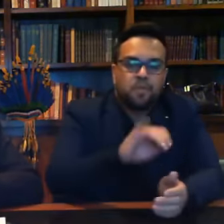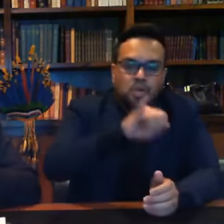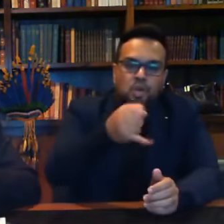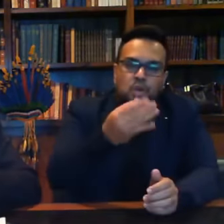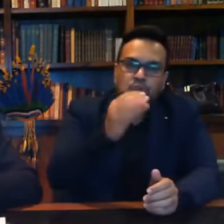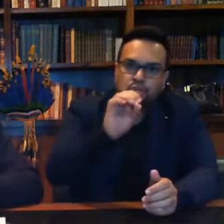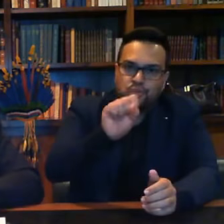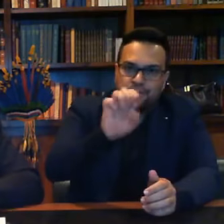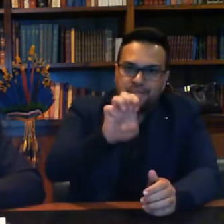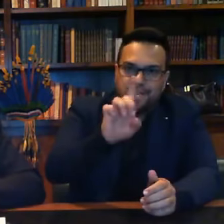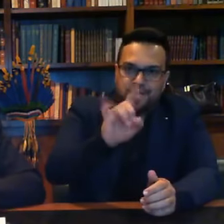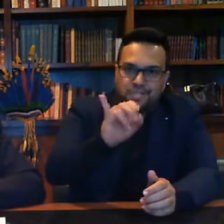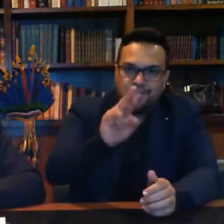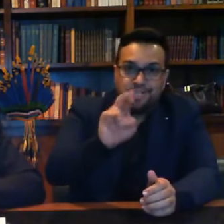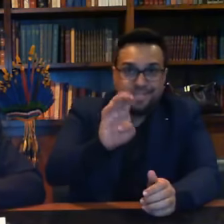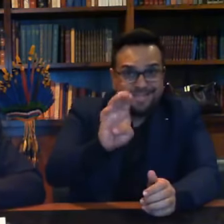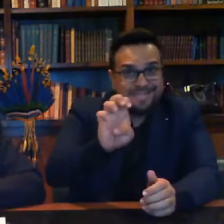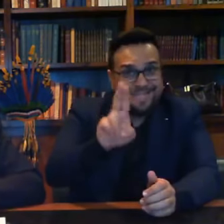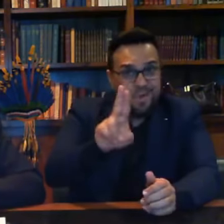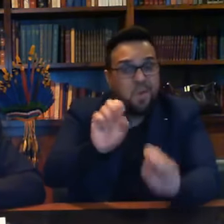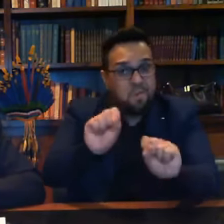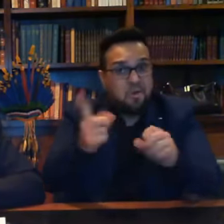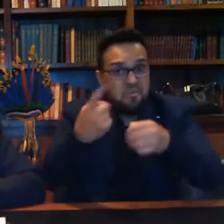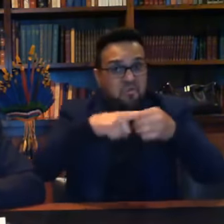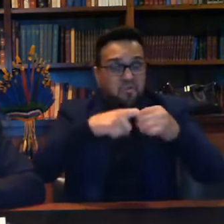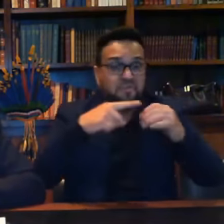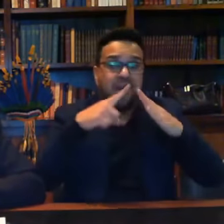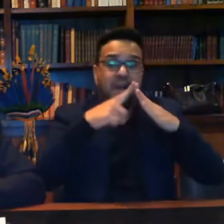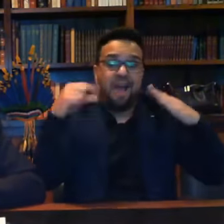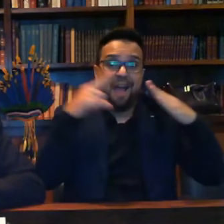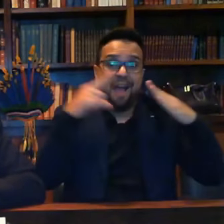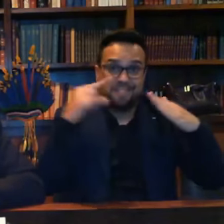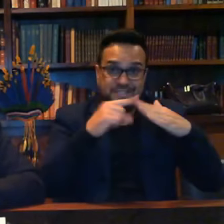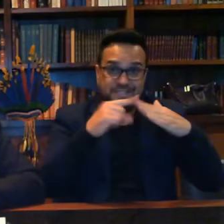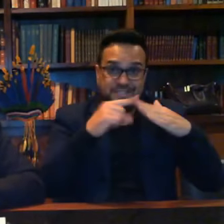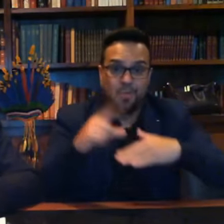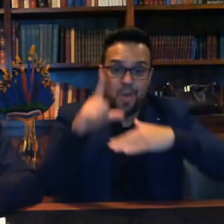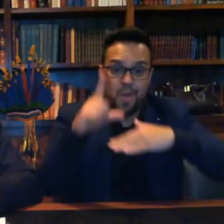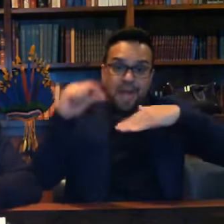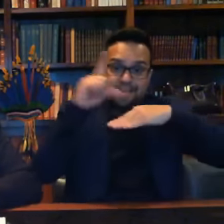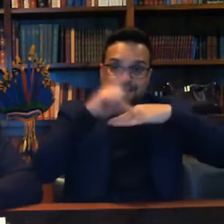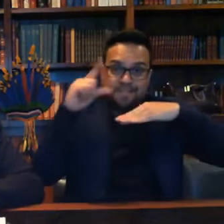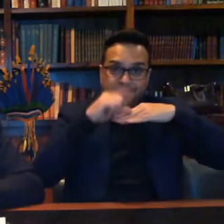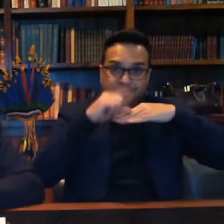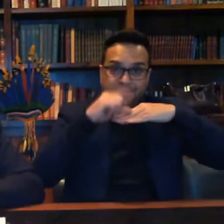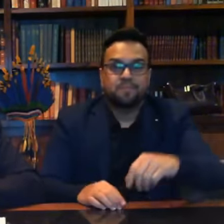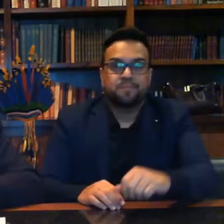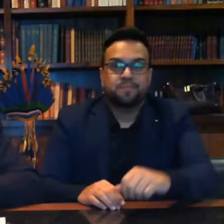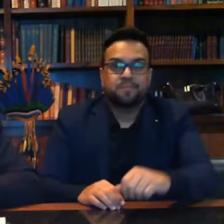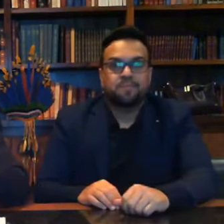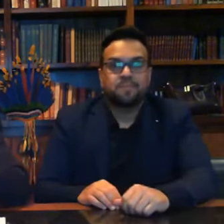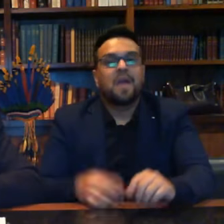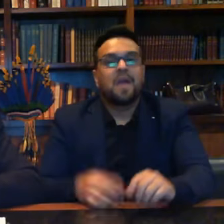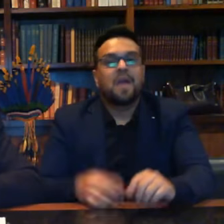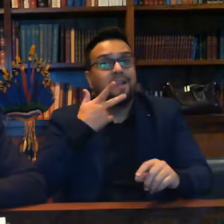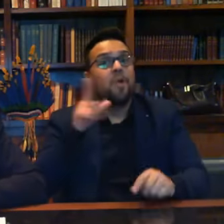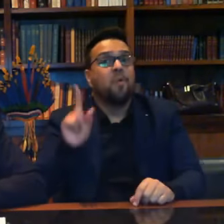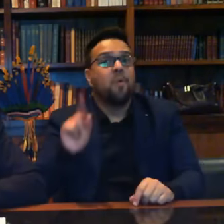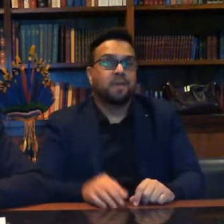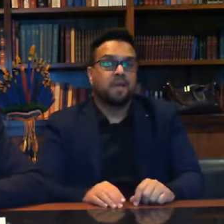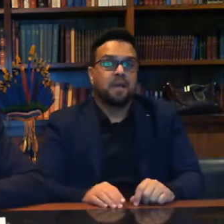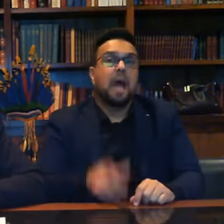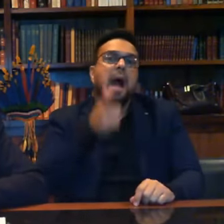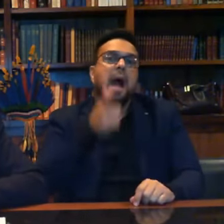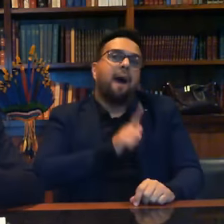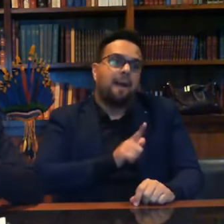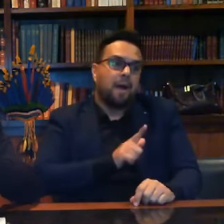É aquele que disse, né, ganha eleição é uma coisa, tomar poder é outra. Ele disse isso. E depois, lá na